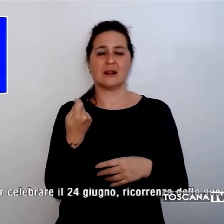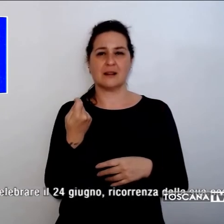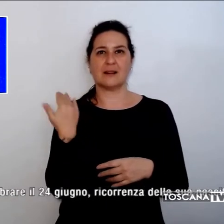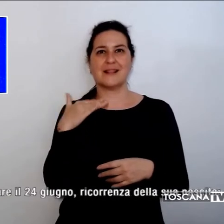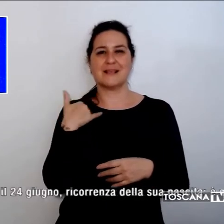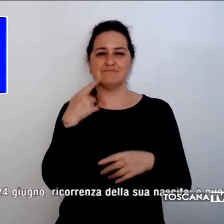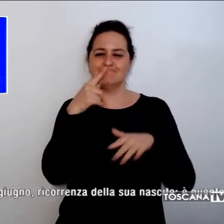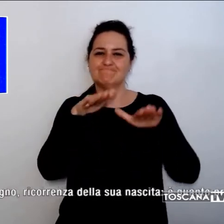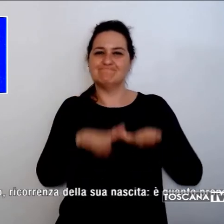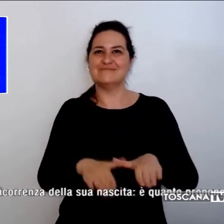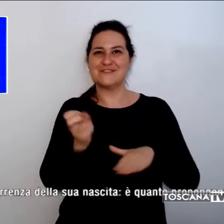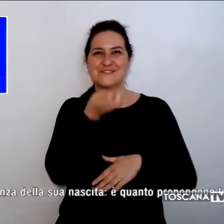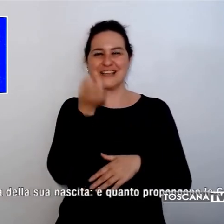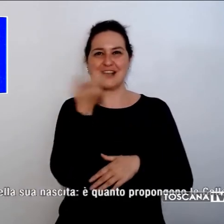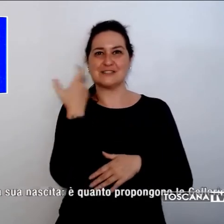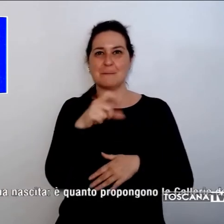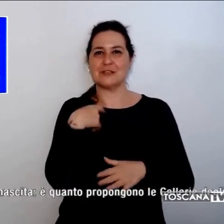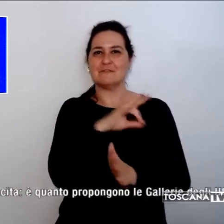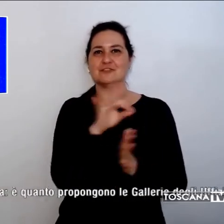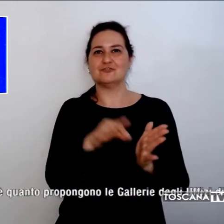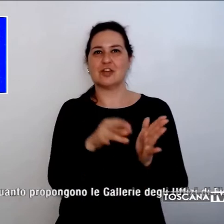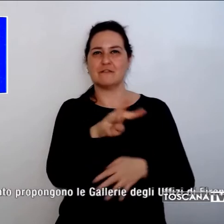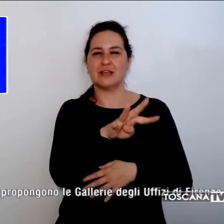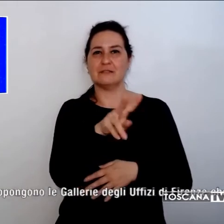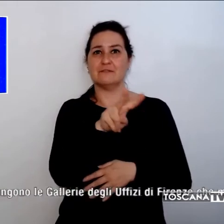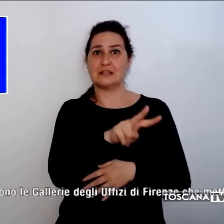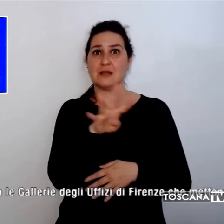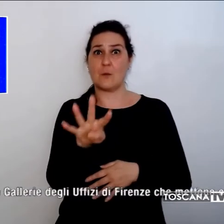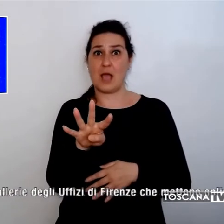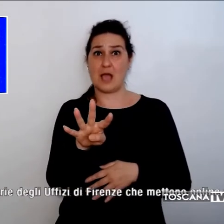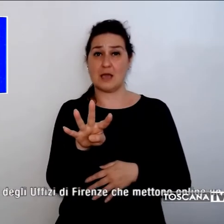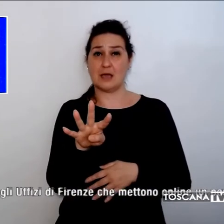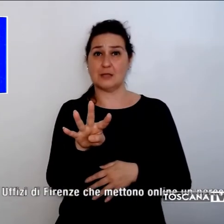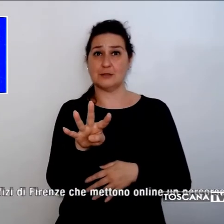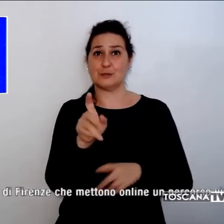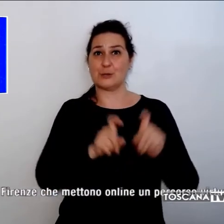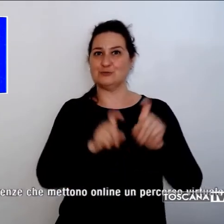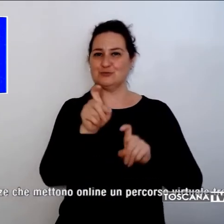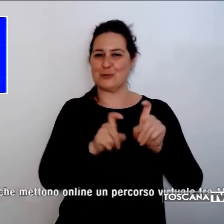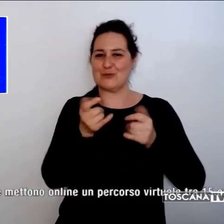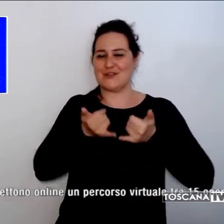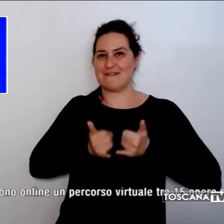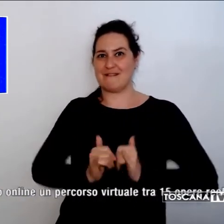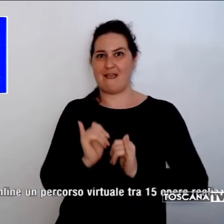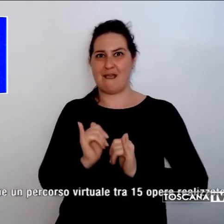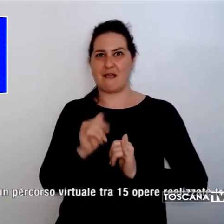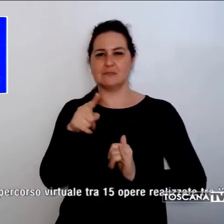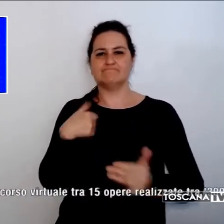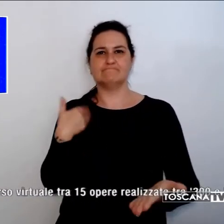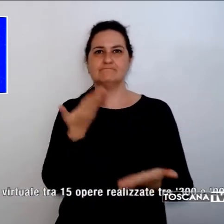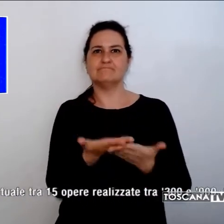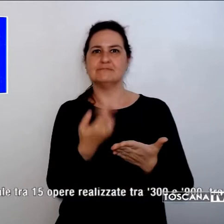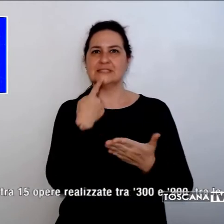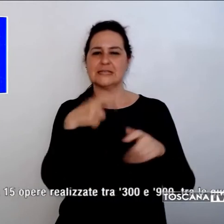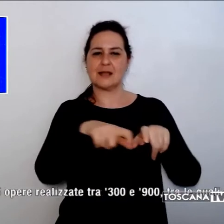celebrare il 24 giugno ricorrenza della sua nascita. È quanto propongono le gallerie degli